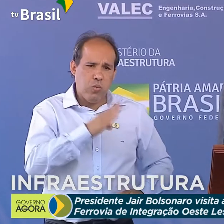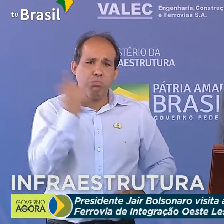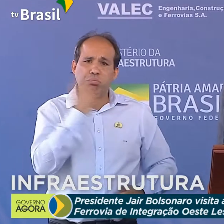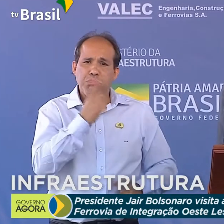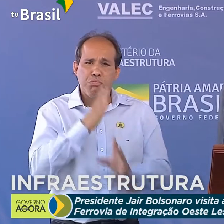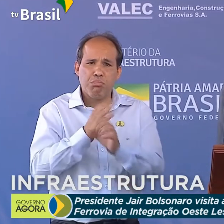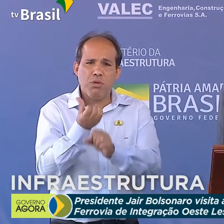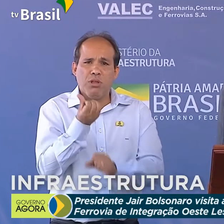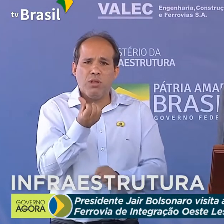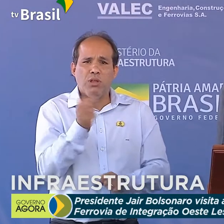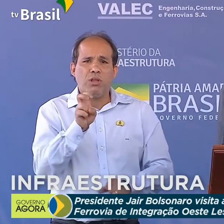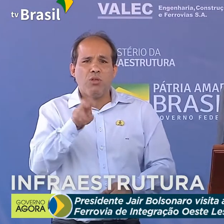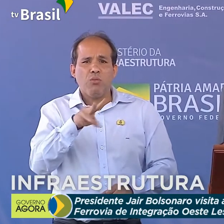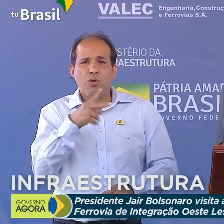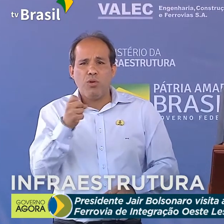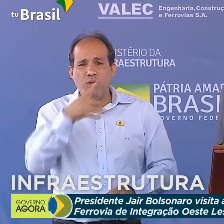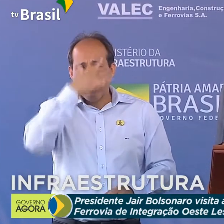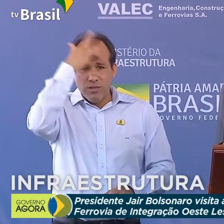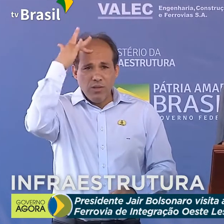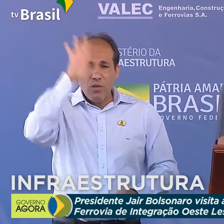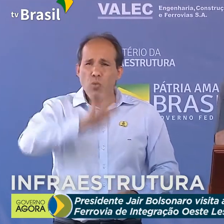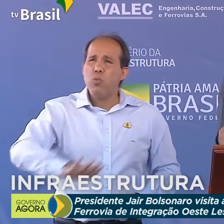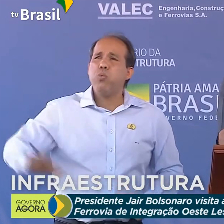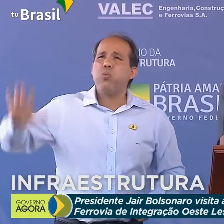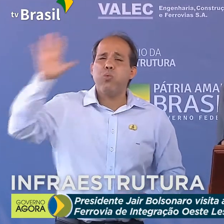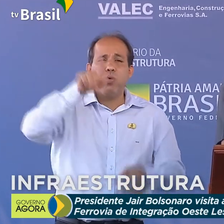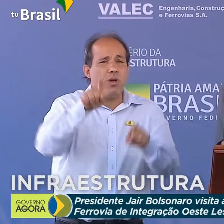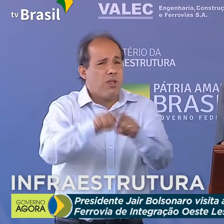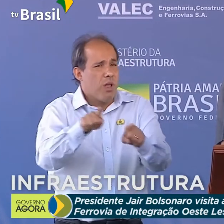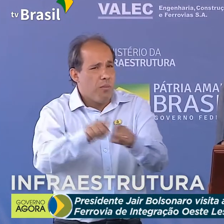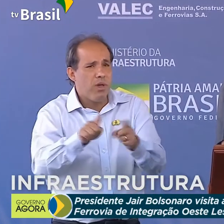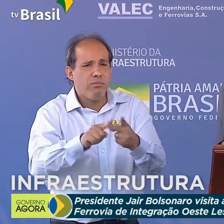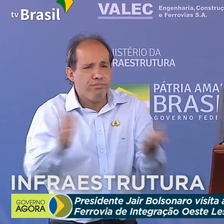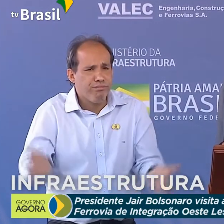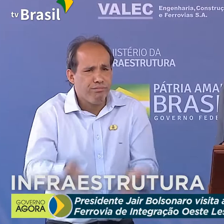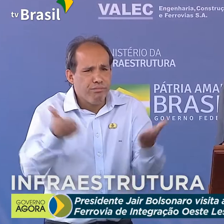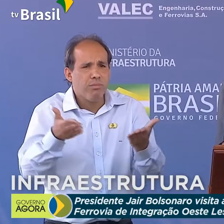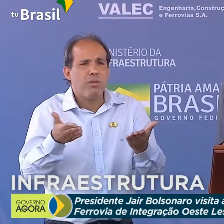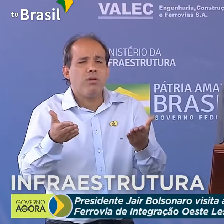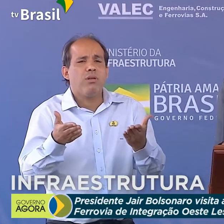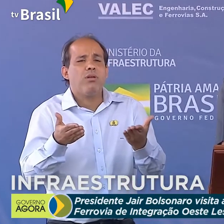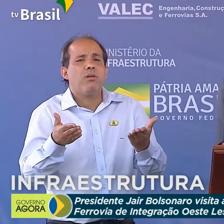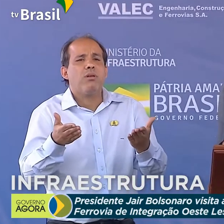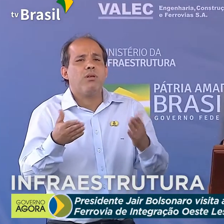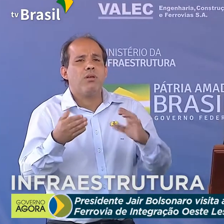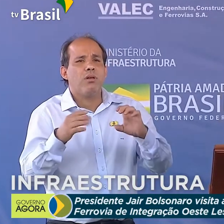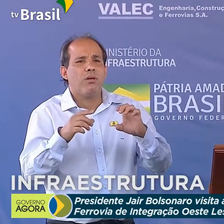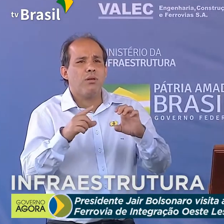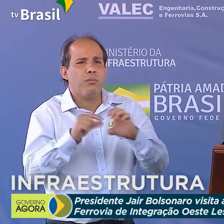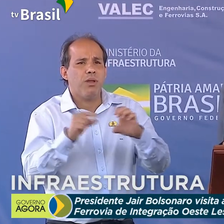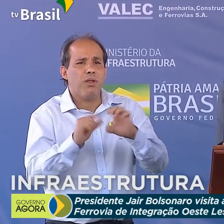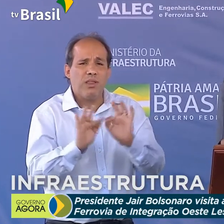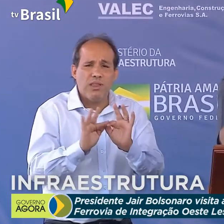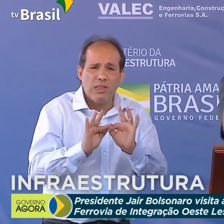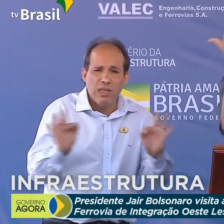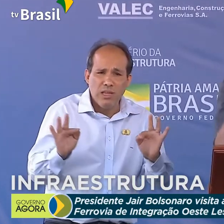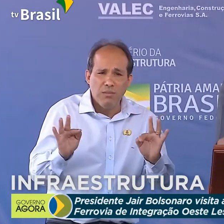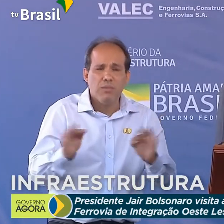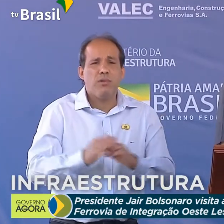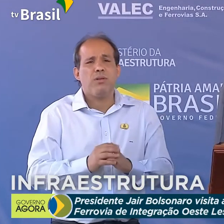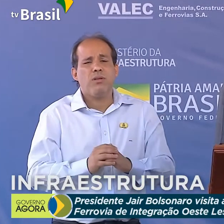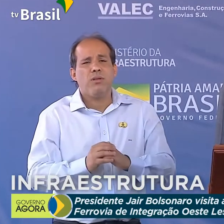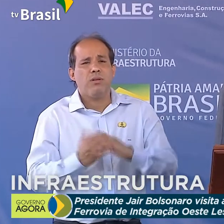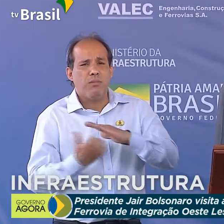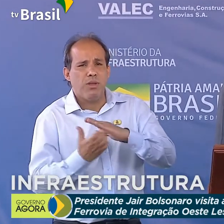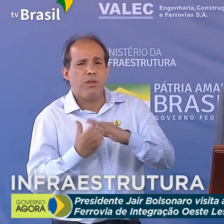65 milhões de pessoas no Brasil, quer seja com estímulos a pequenas e microempresas com créditos, quer seja